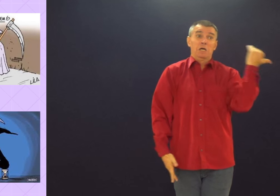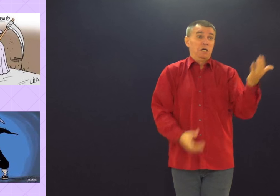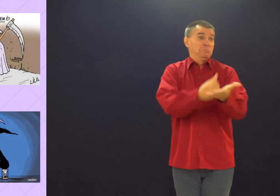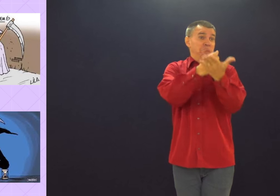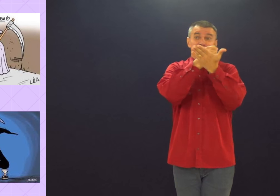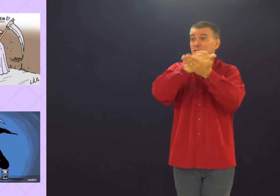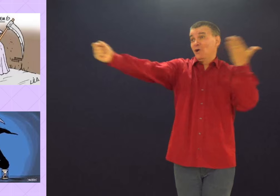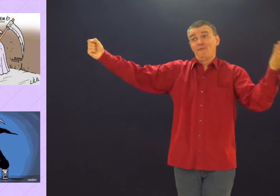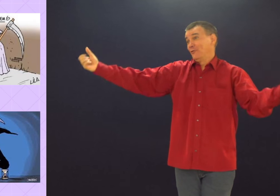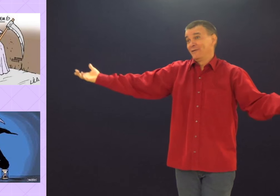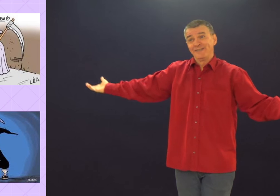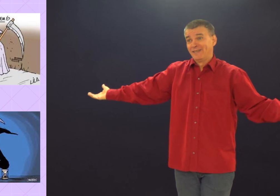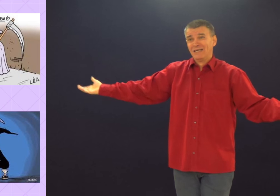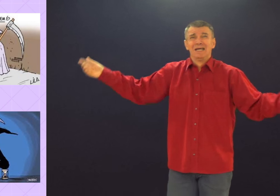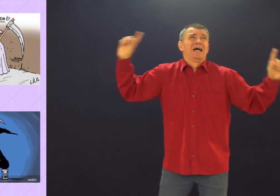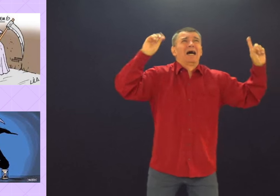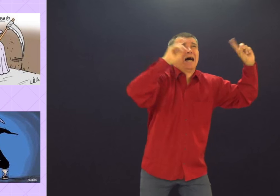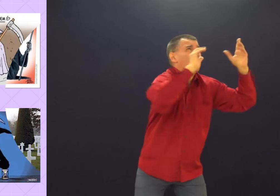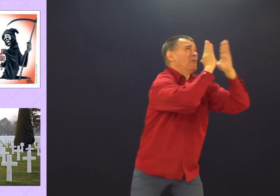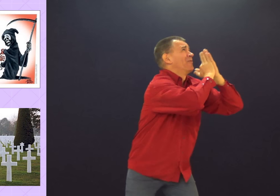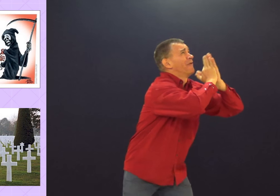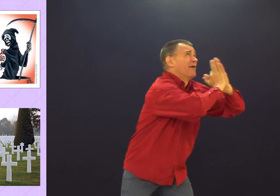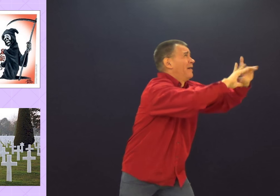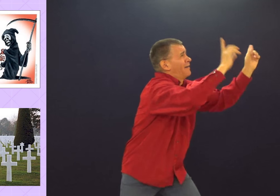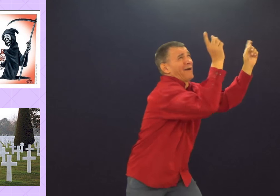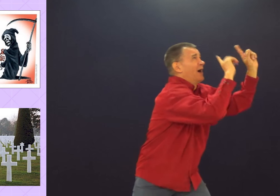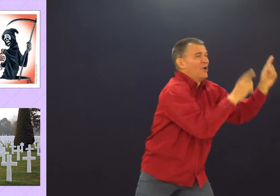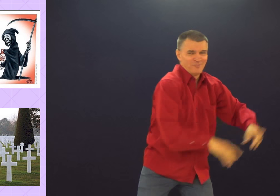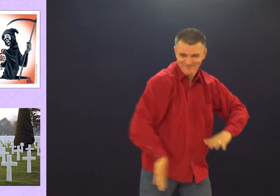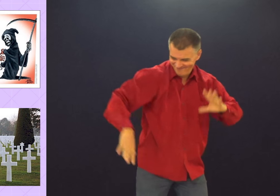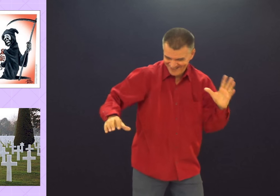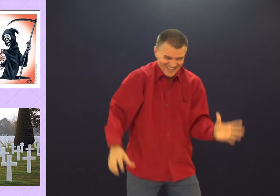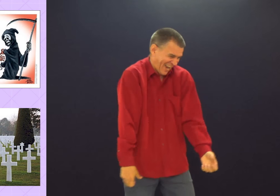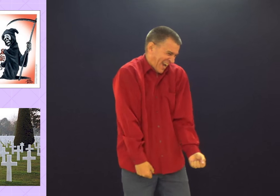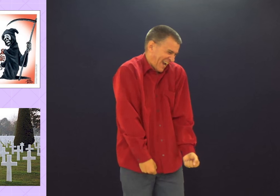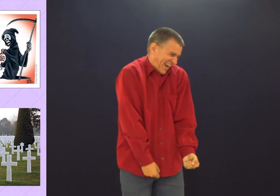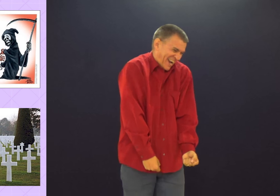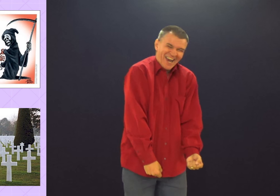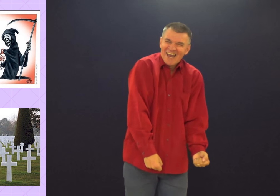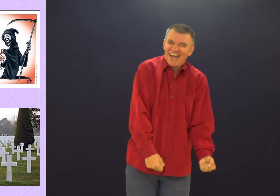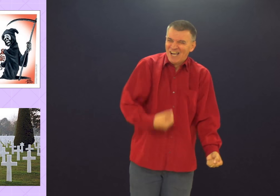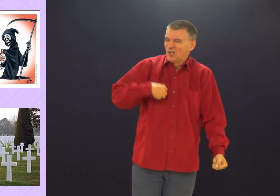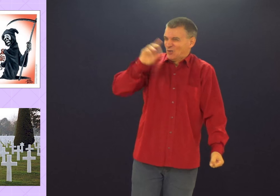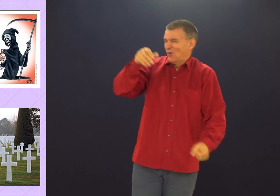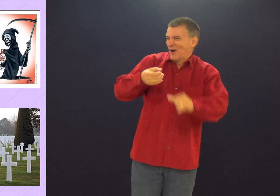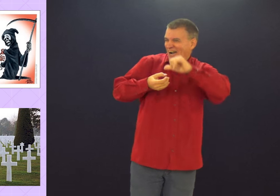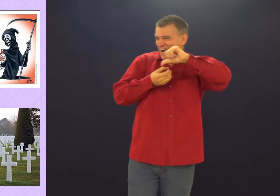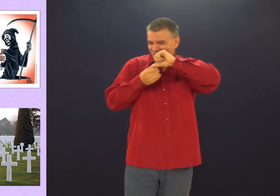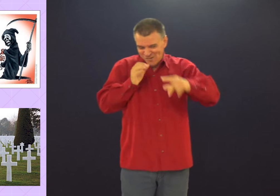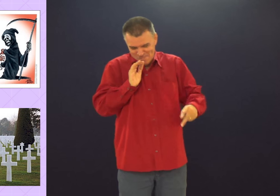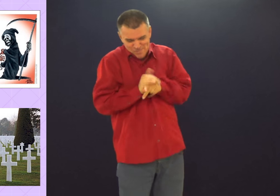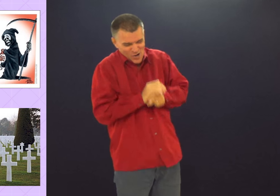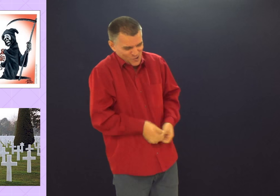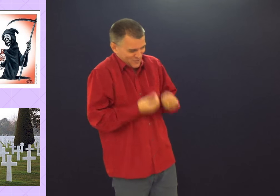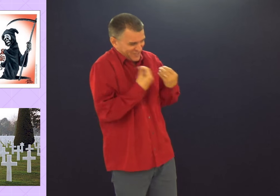Morre. Morre. Não, por favor. Não me ajuda. Não sei. Não.